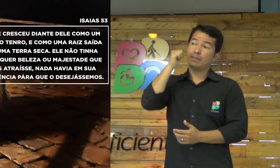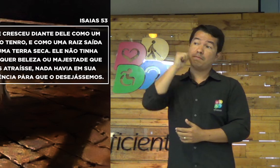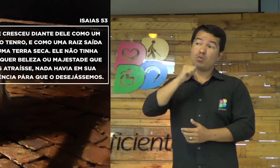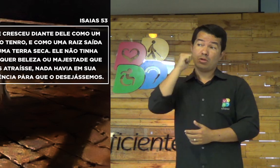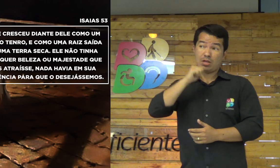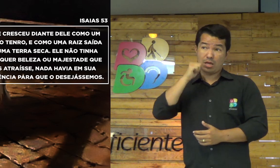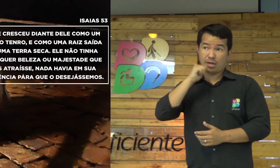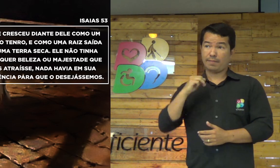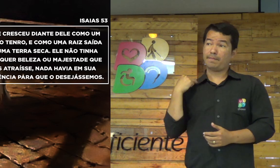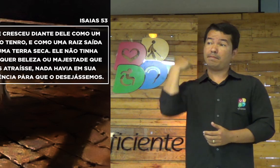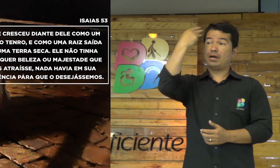Por quê?